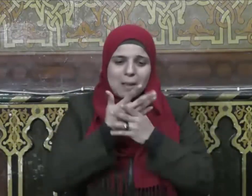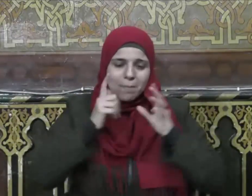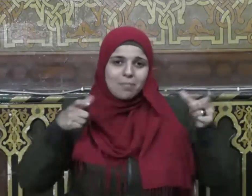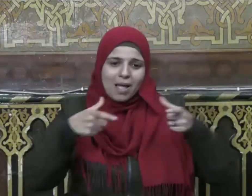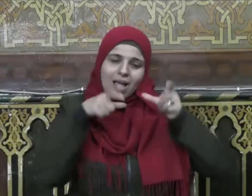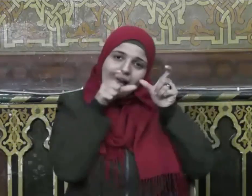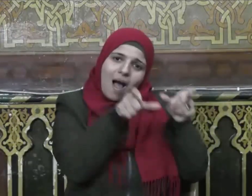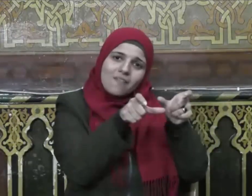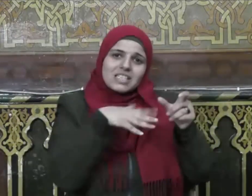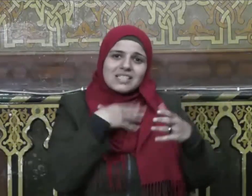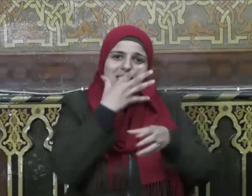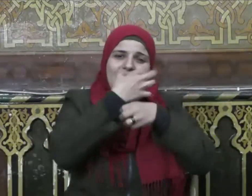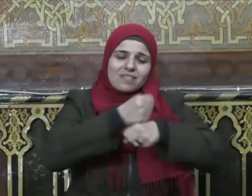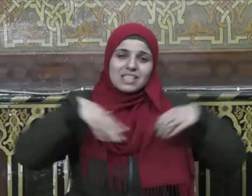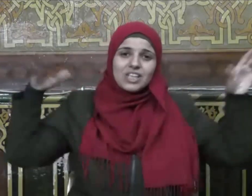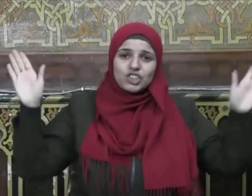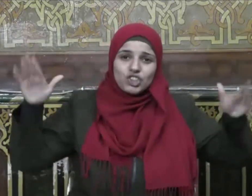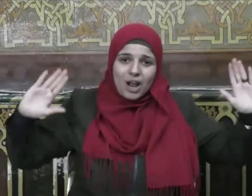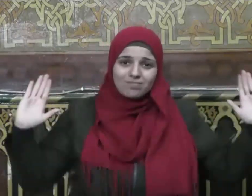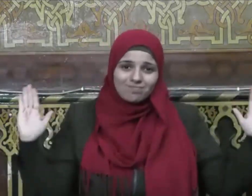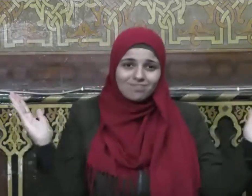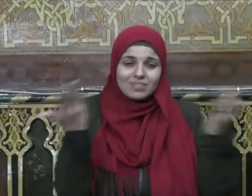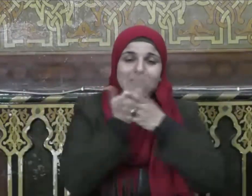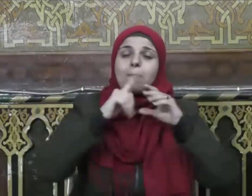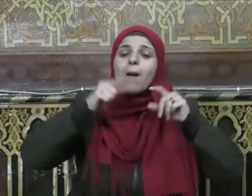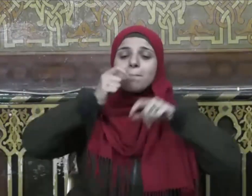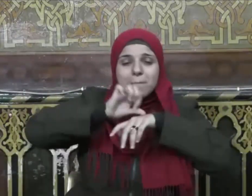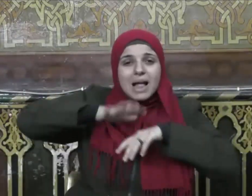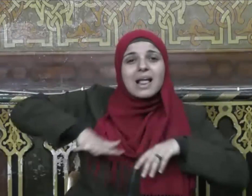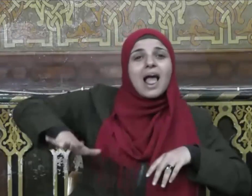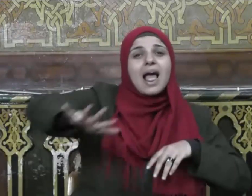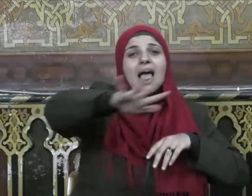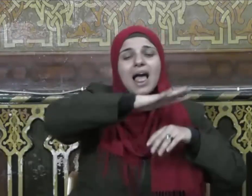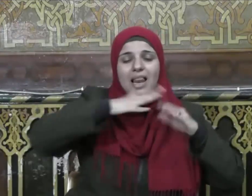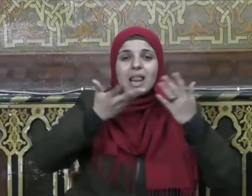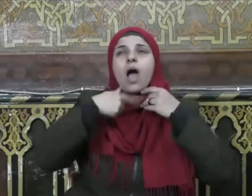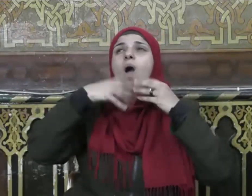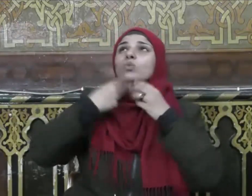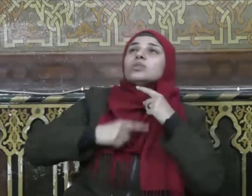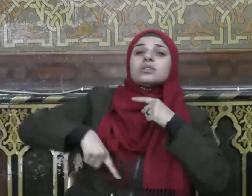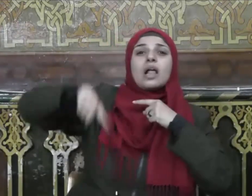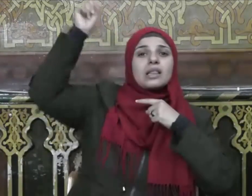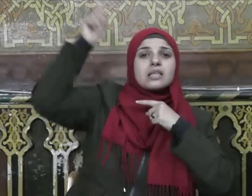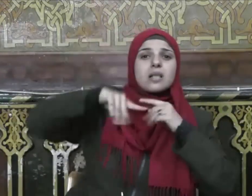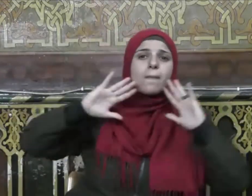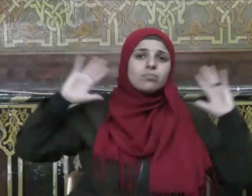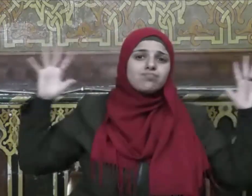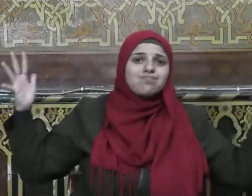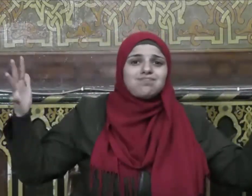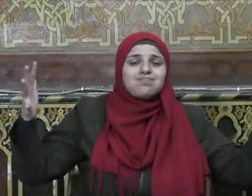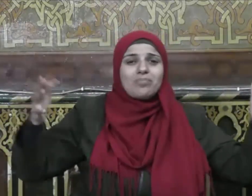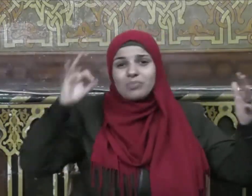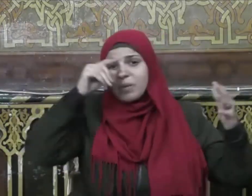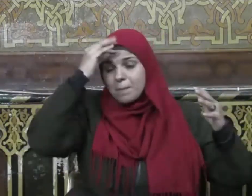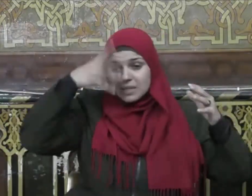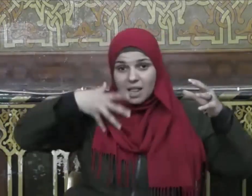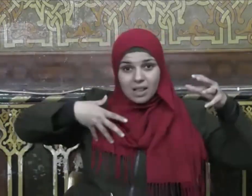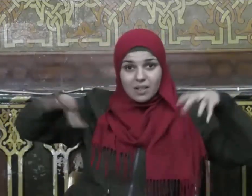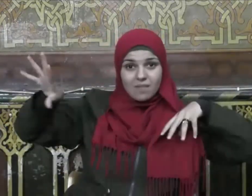بأجنحتهم حتى يملأوا ما بينهم وبين السماء الدنيا فإذا تفرقوا عرجوا